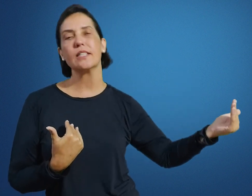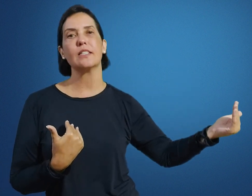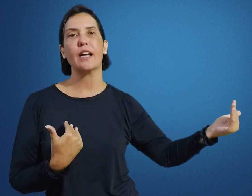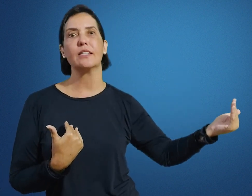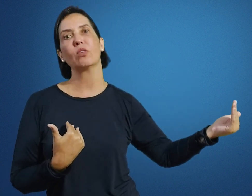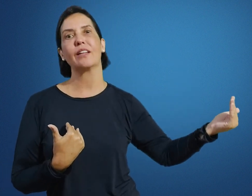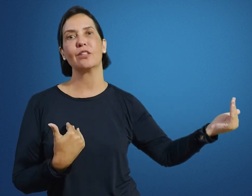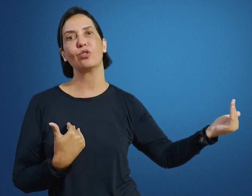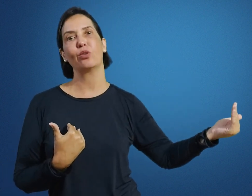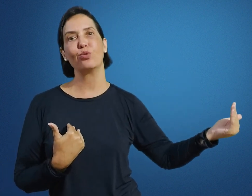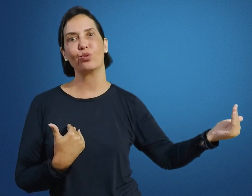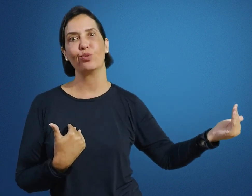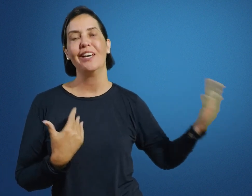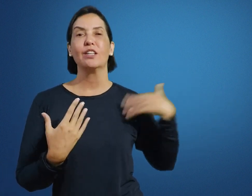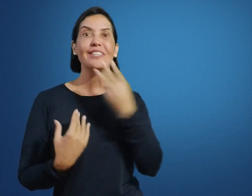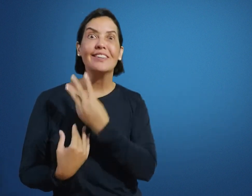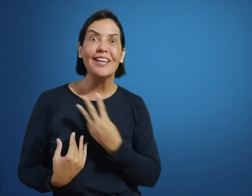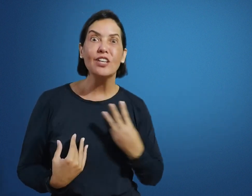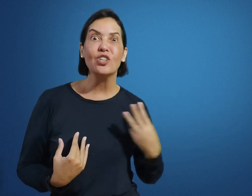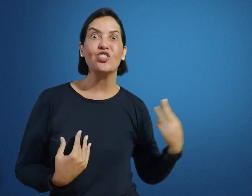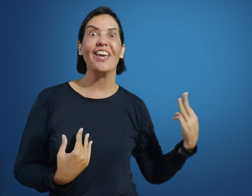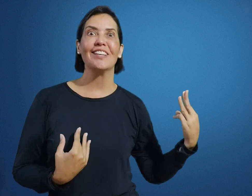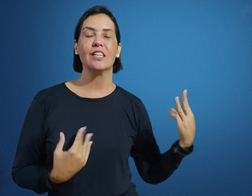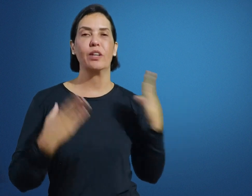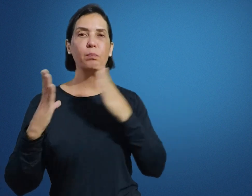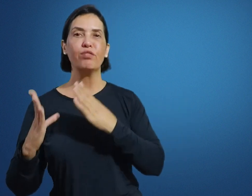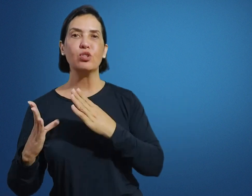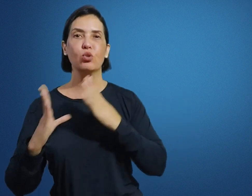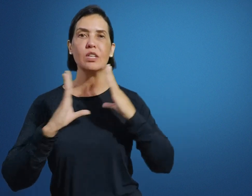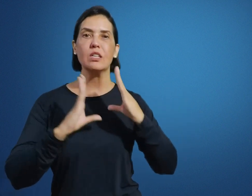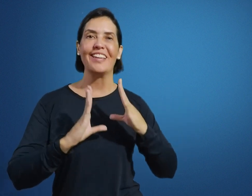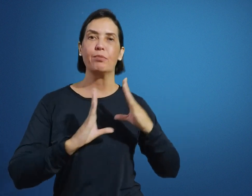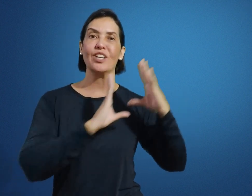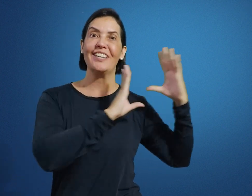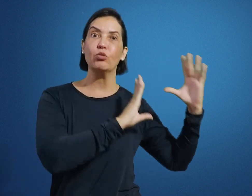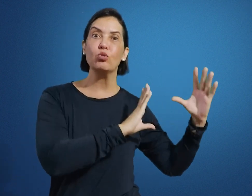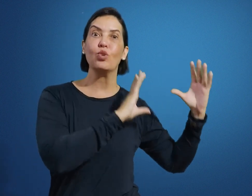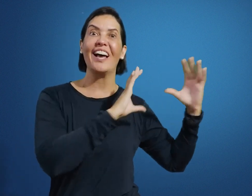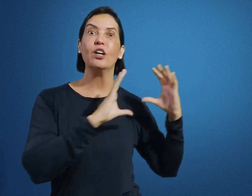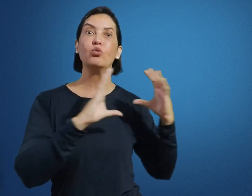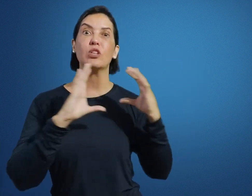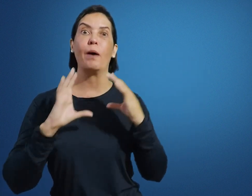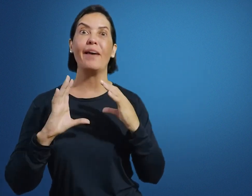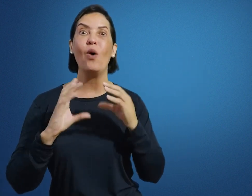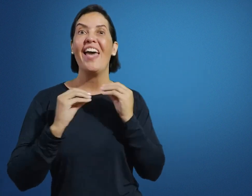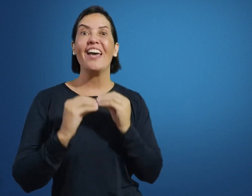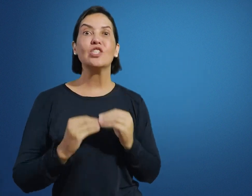necessidade, a singularidade do seu aluno surdo. Então, essa tríade de relação entre professor, intérprete e aluno surdo, cada um no seu papel, é de